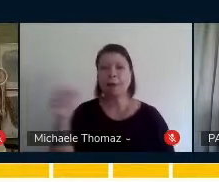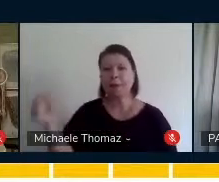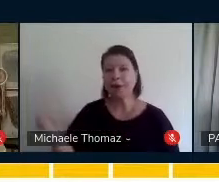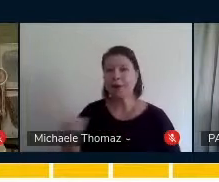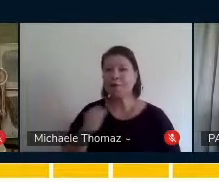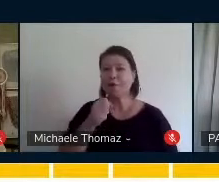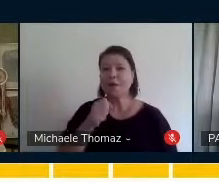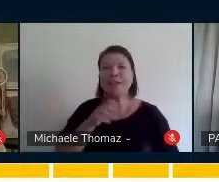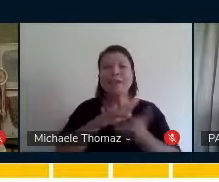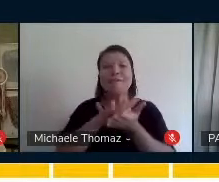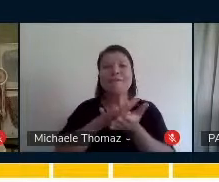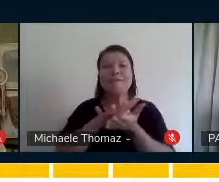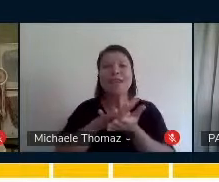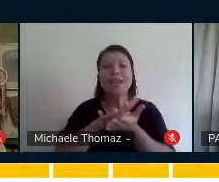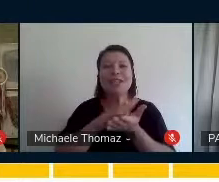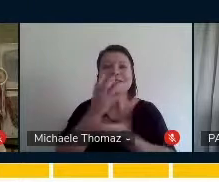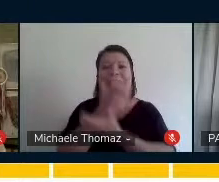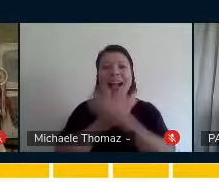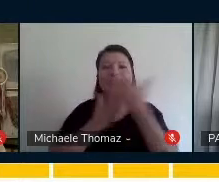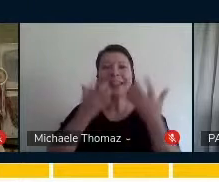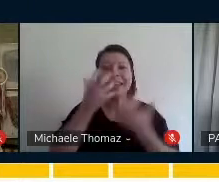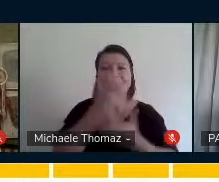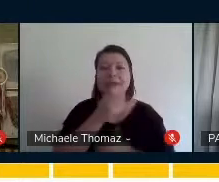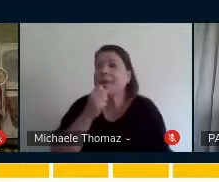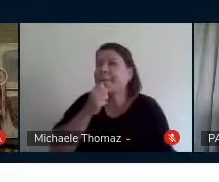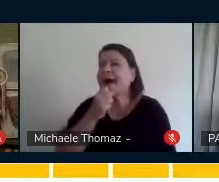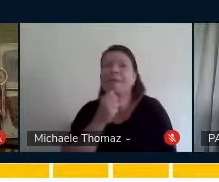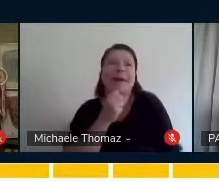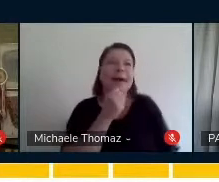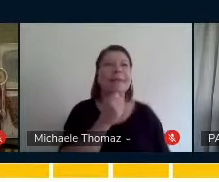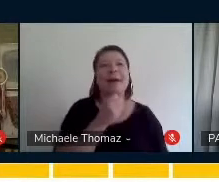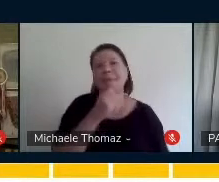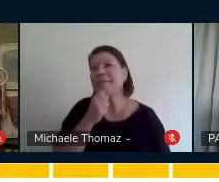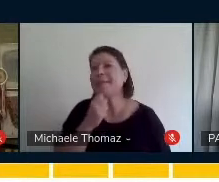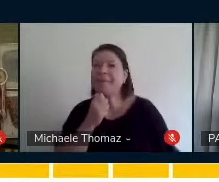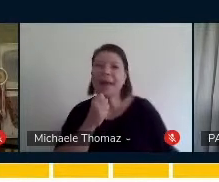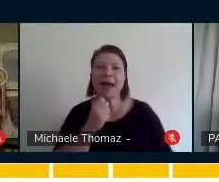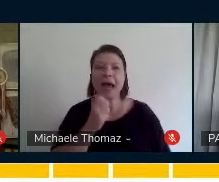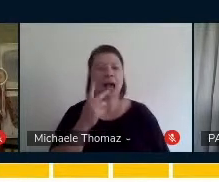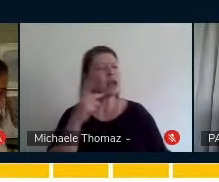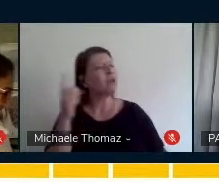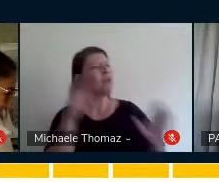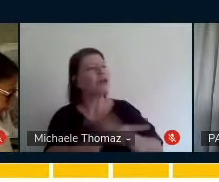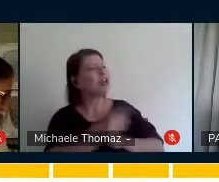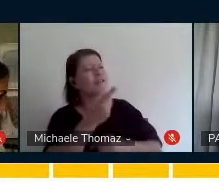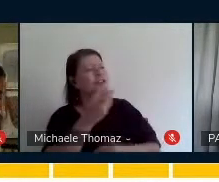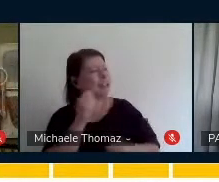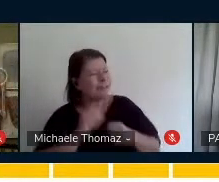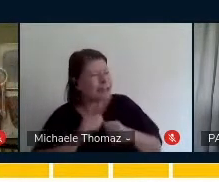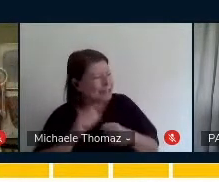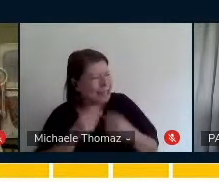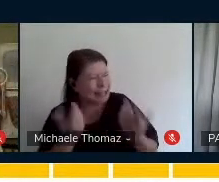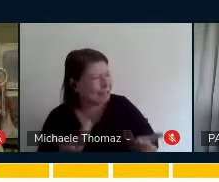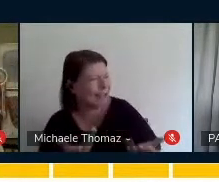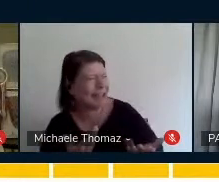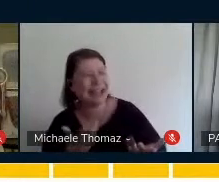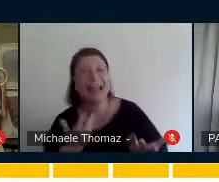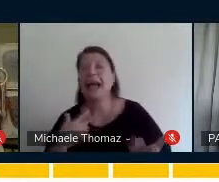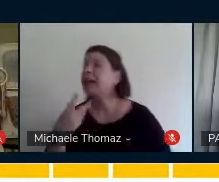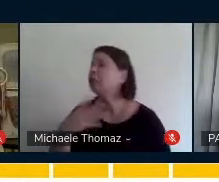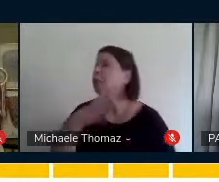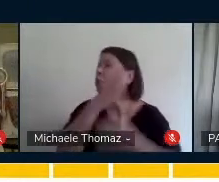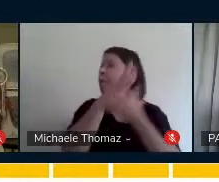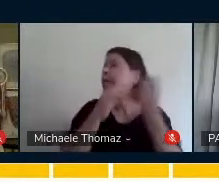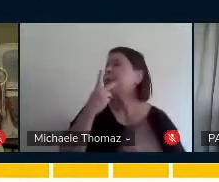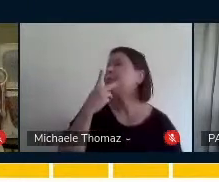aí eu falo Paula, o você está fazendo? estou imitando meu pai, aí eu pego e falo, está imitando seu pai?